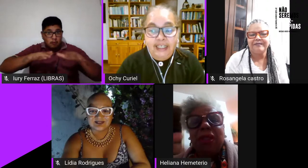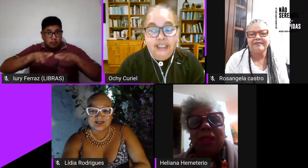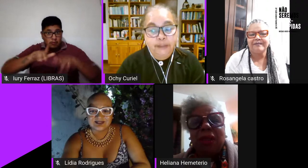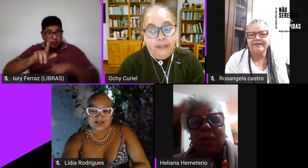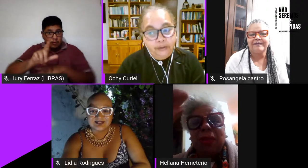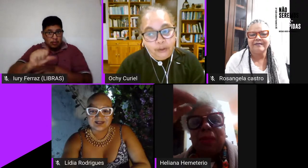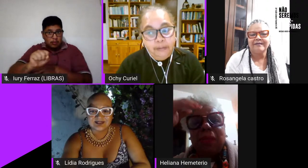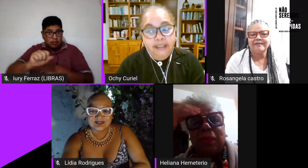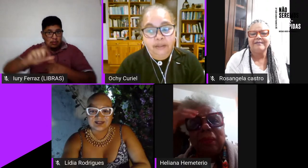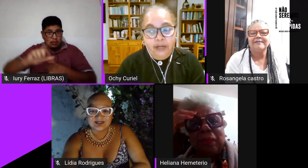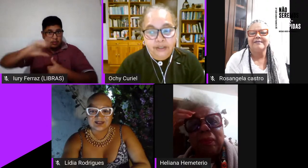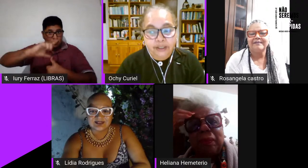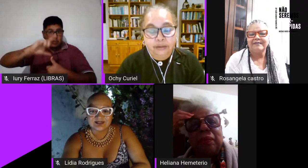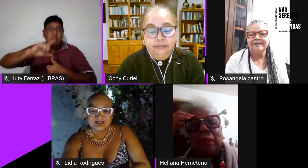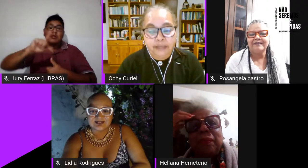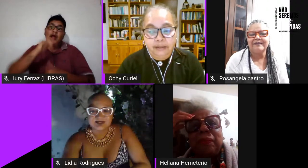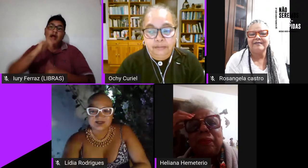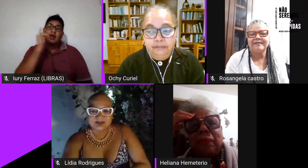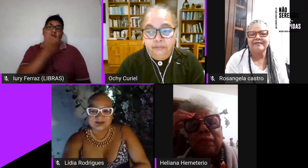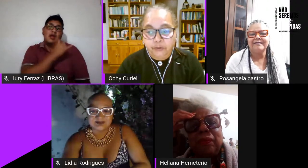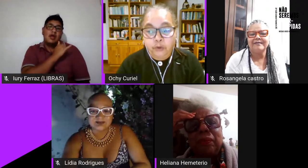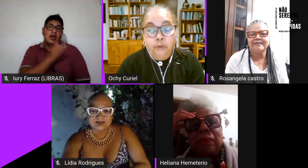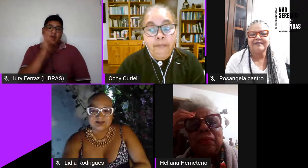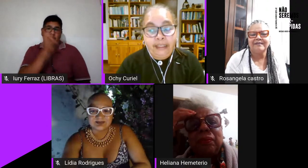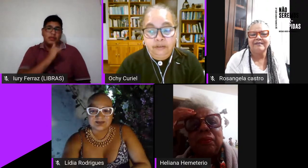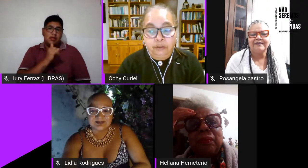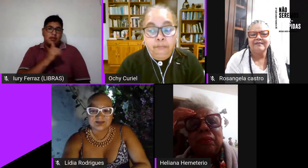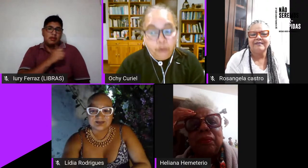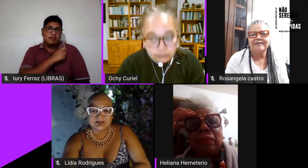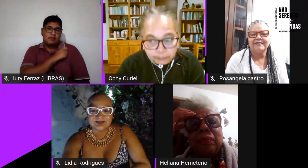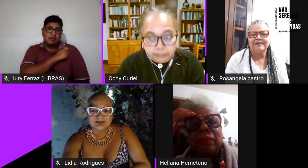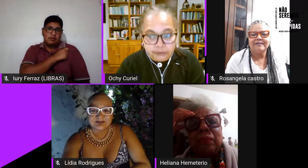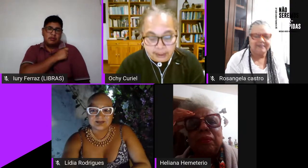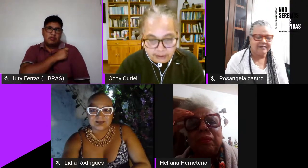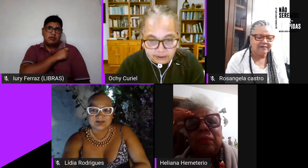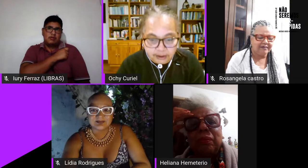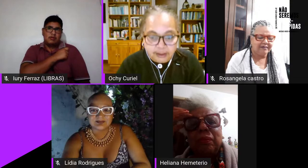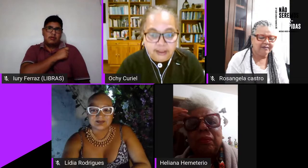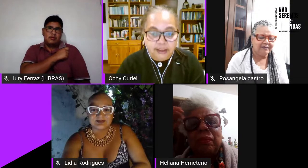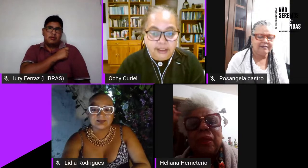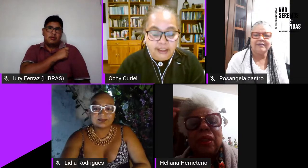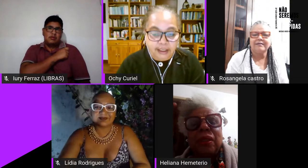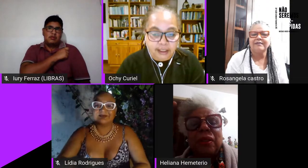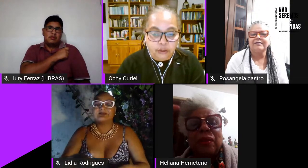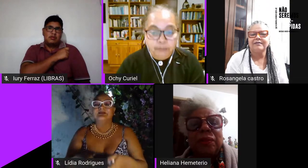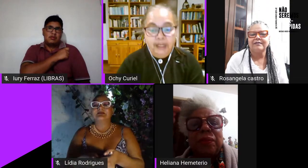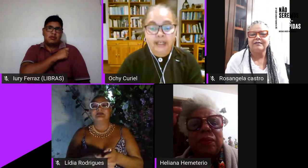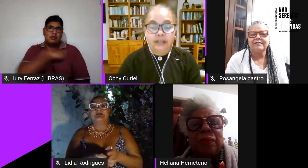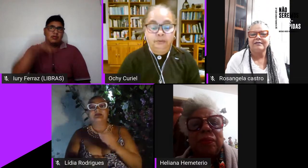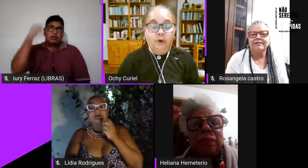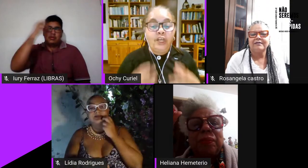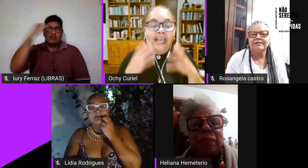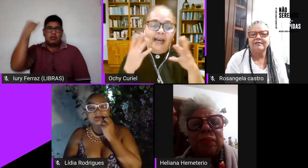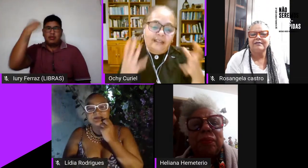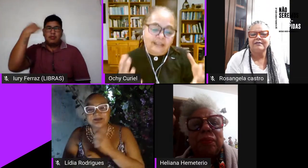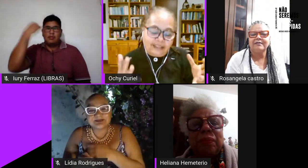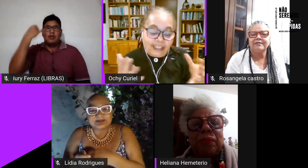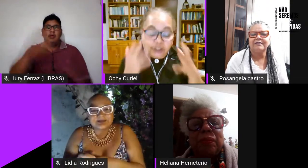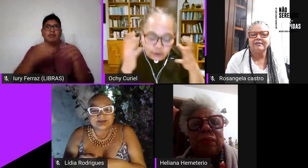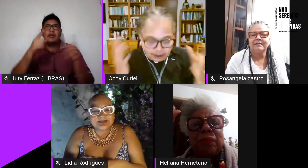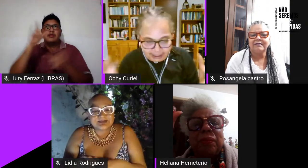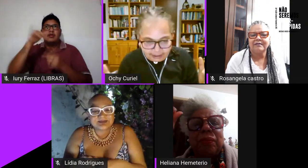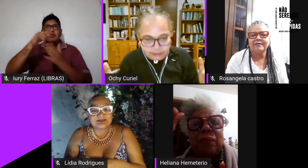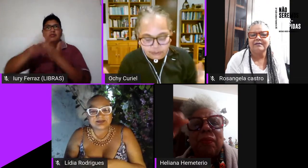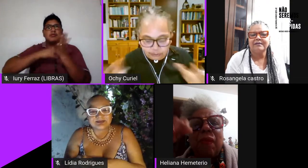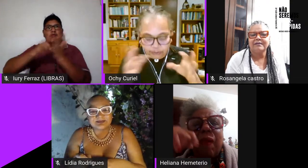está em espanhol mas eu acho que é um documento muito importante como Moliar